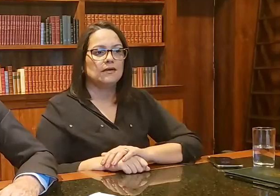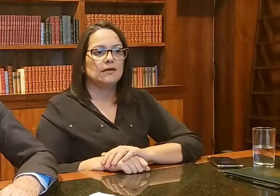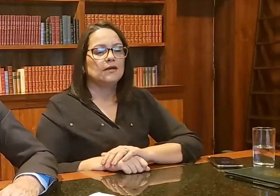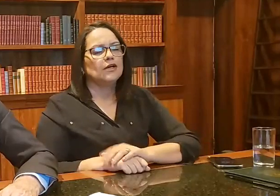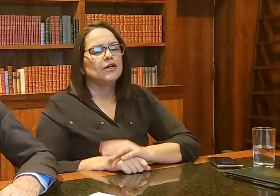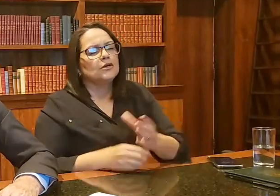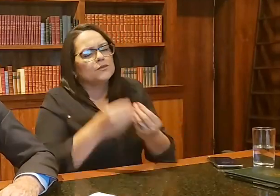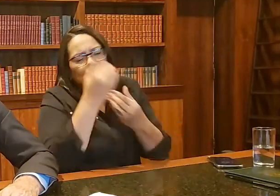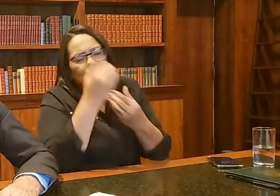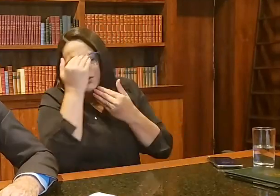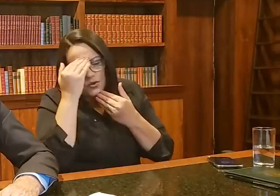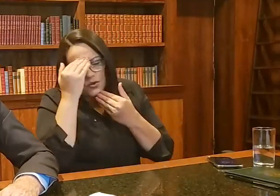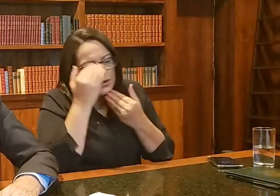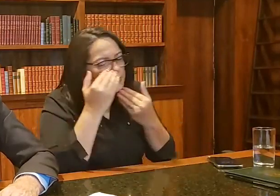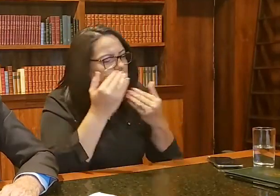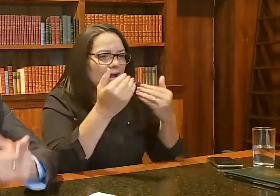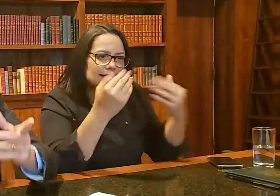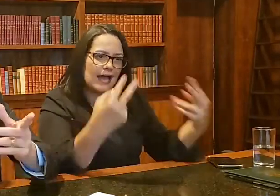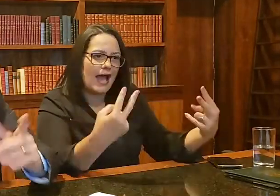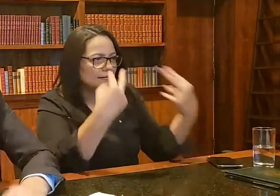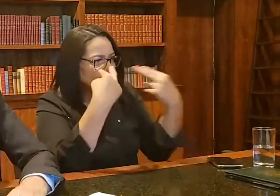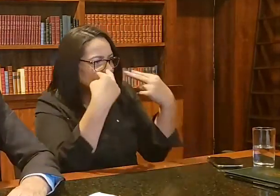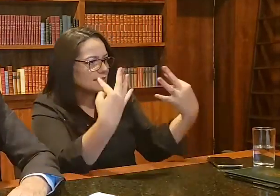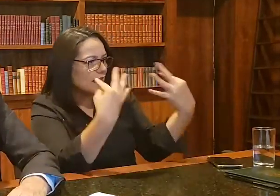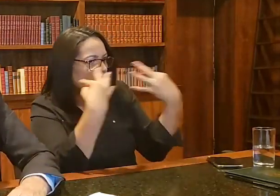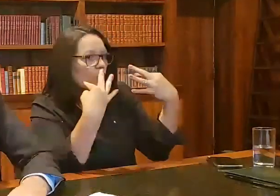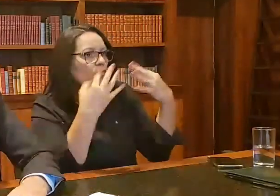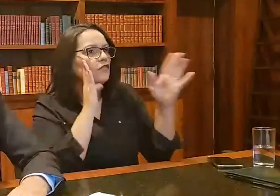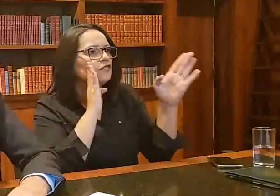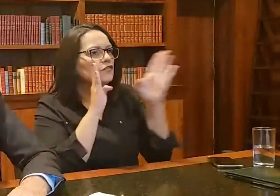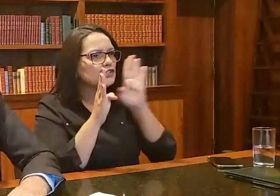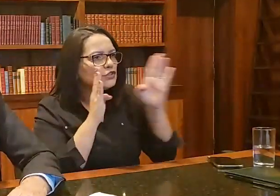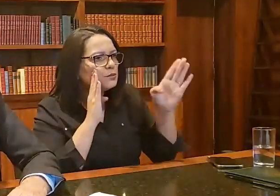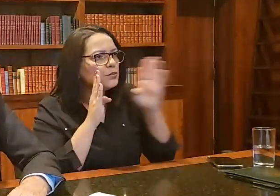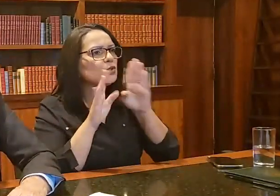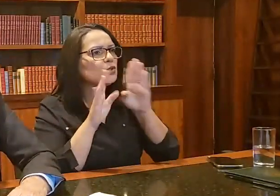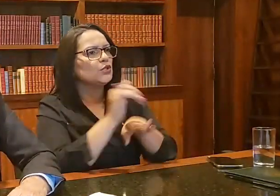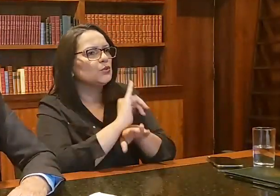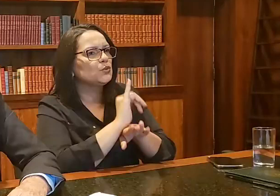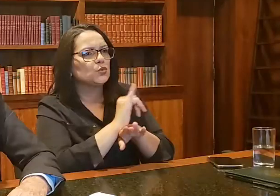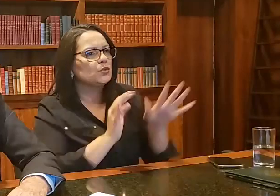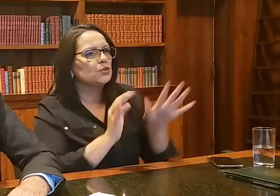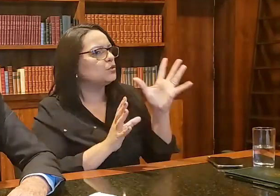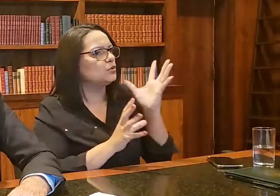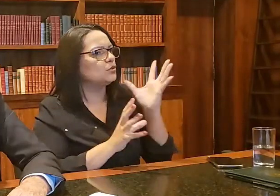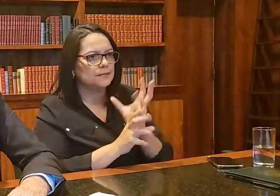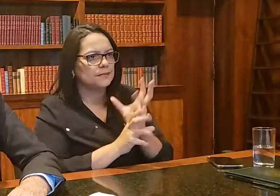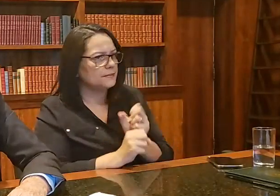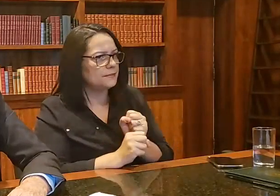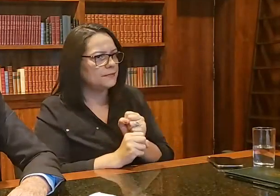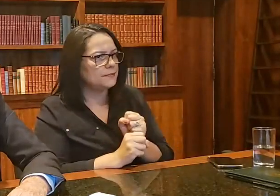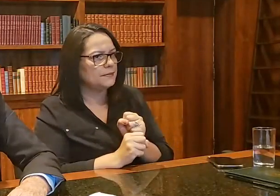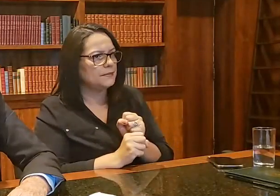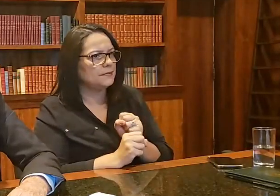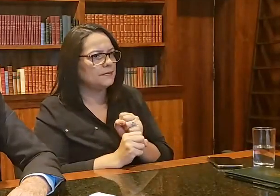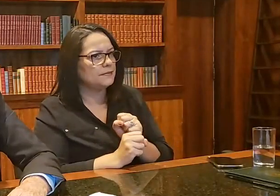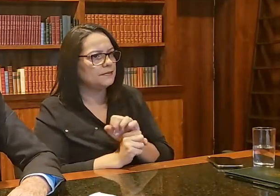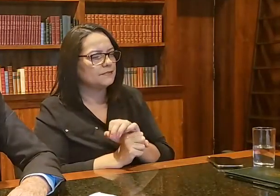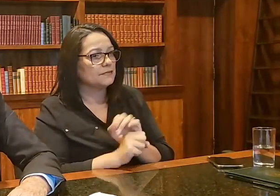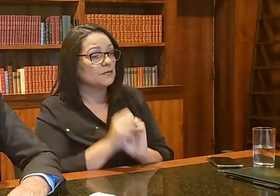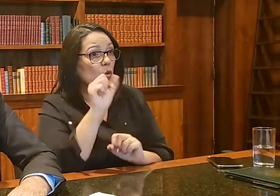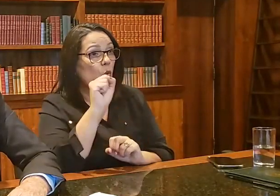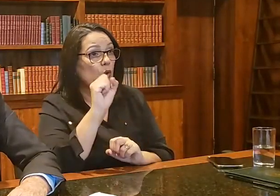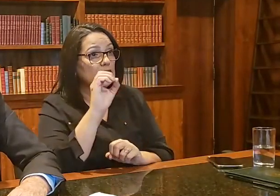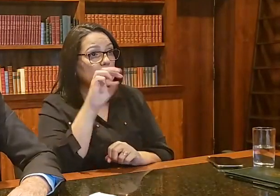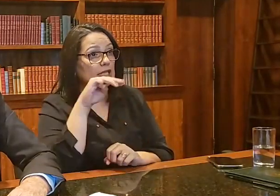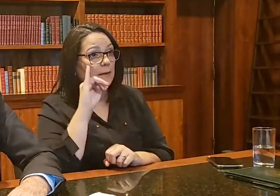muito obrigado pela atenção, Facebook, YouTube, Instagram, nosso, juntos, está na ordem de 80